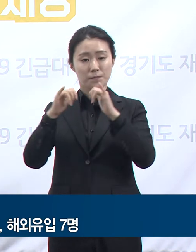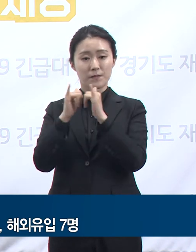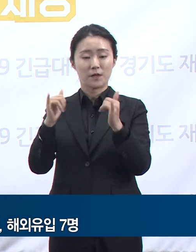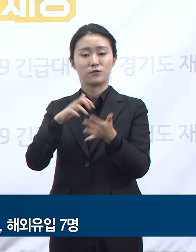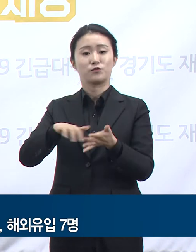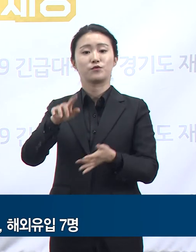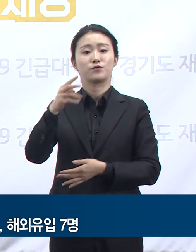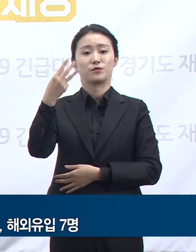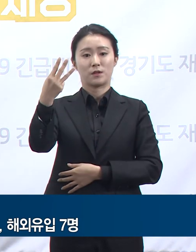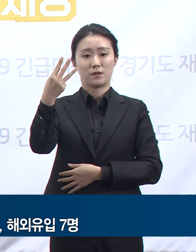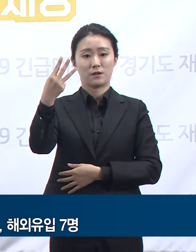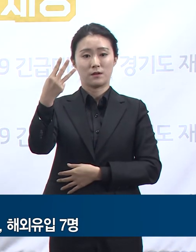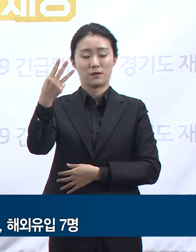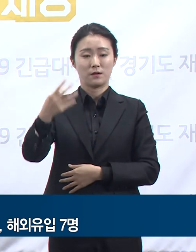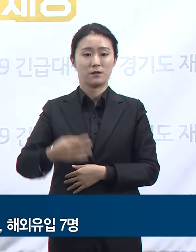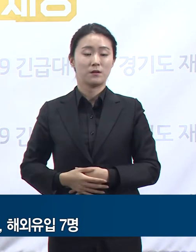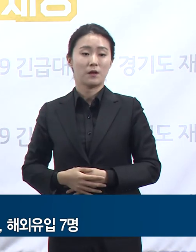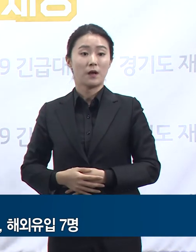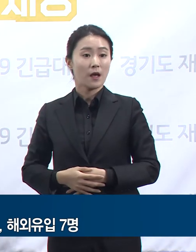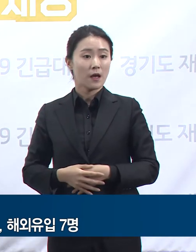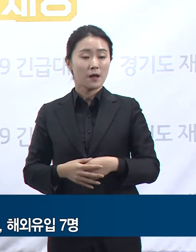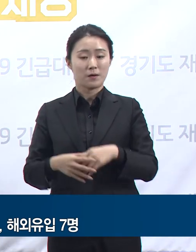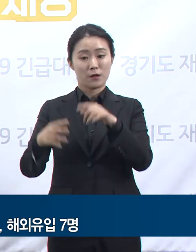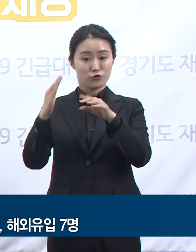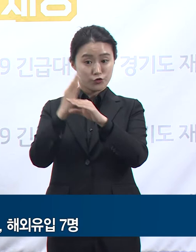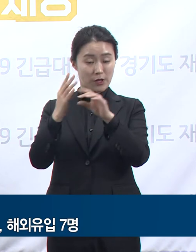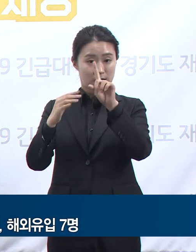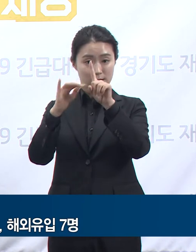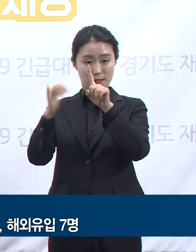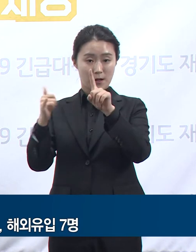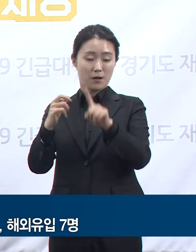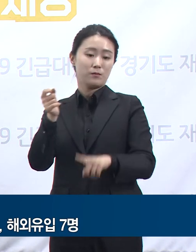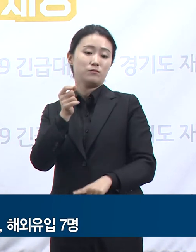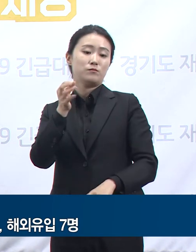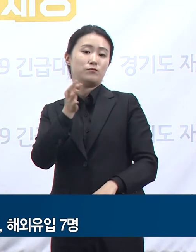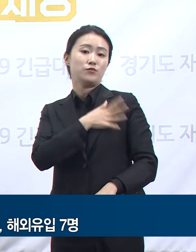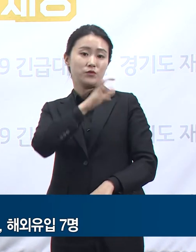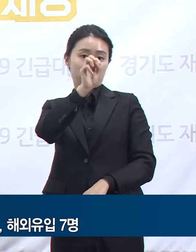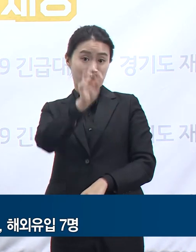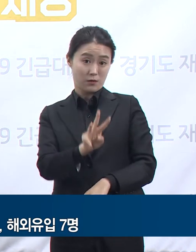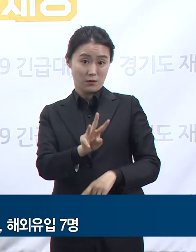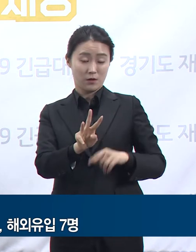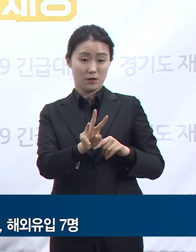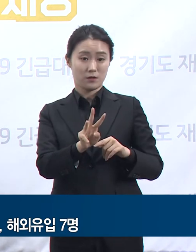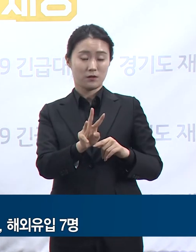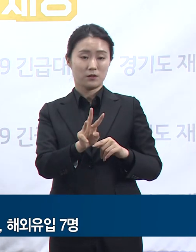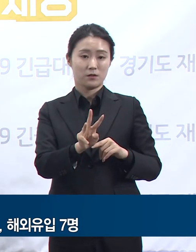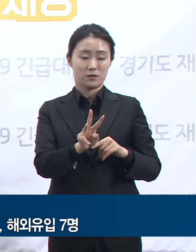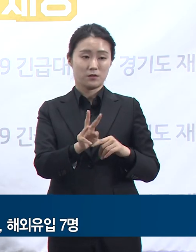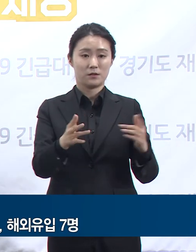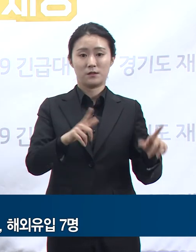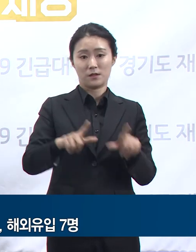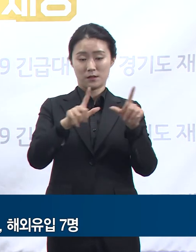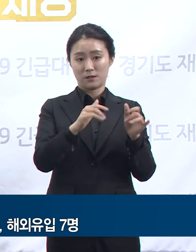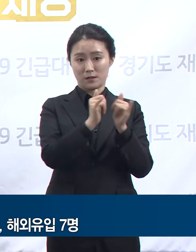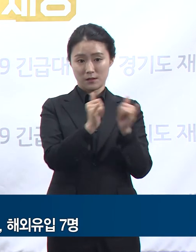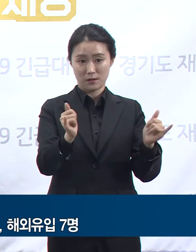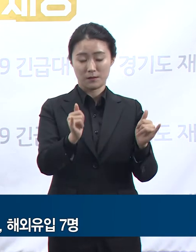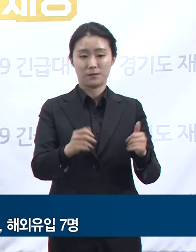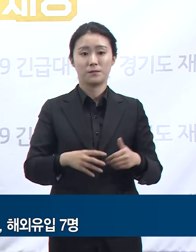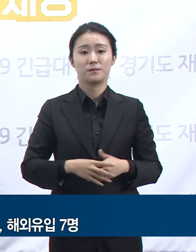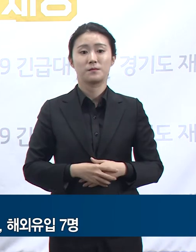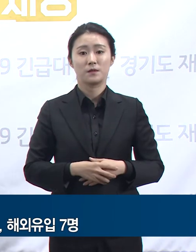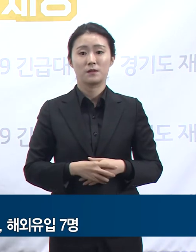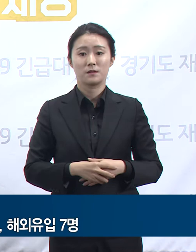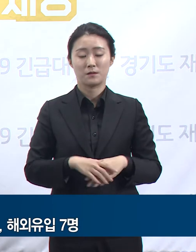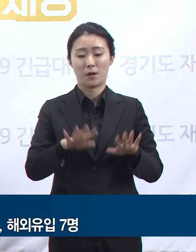확진자 1명은 부천시 발생자로 7월 21일 주치상태로 발견되어 수천연 부천병원에서 이송우